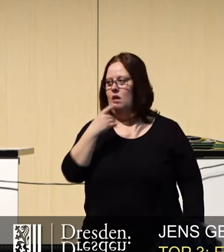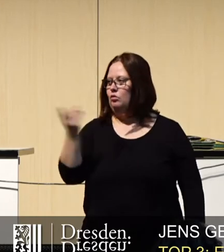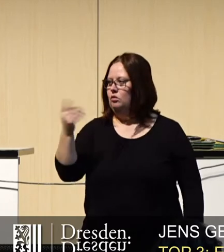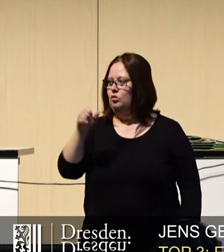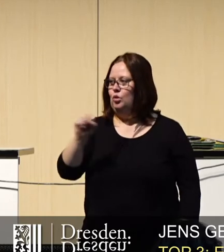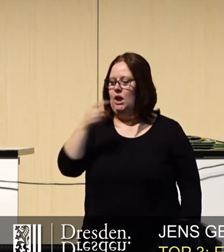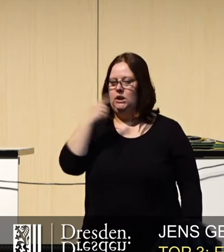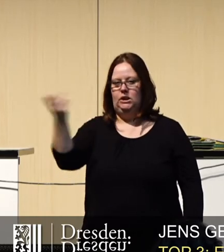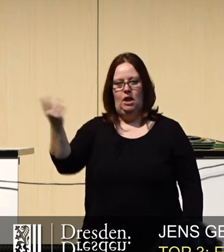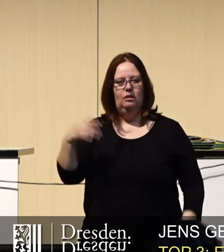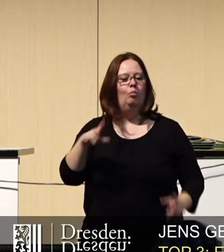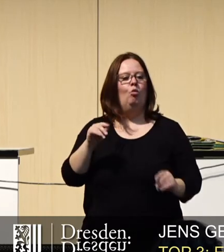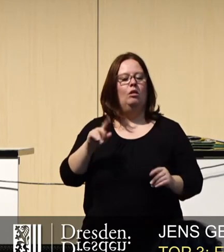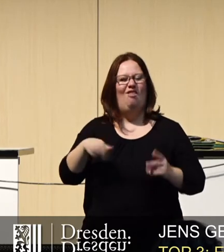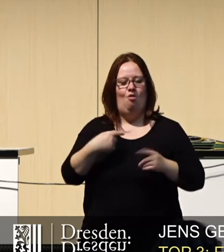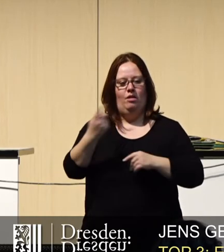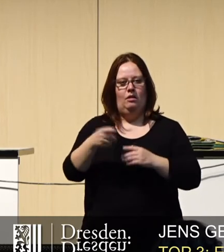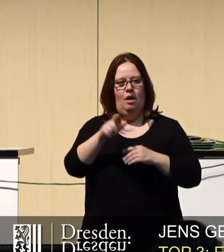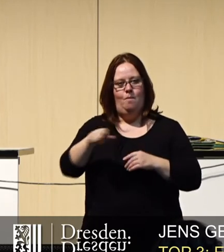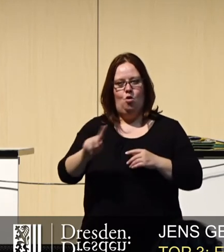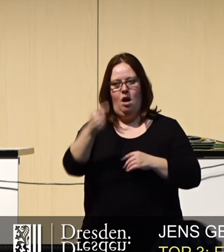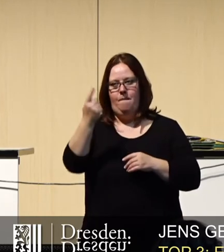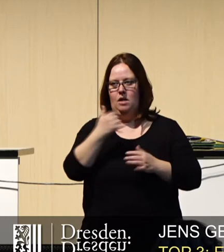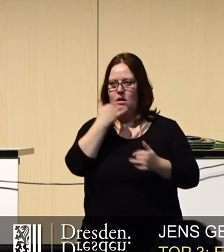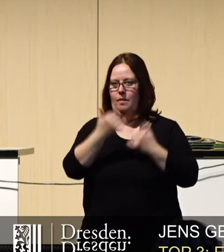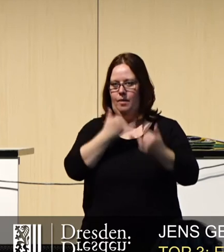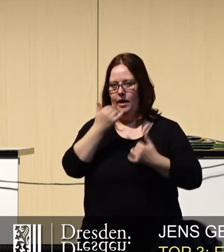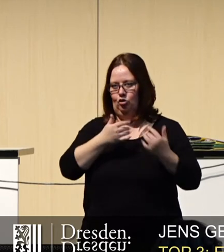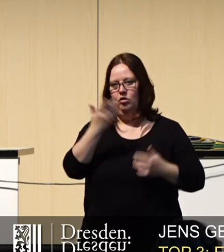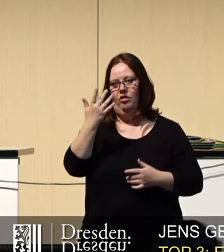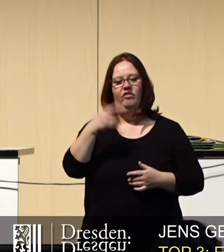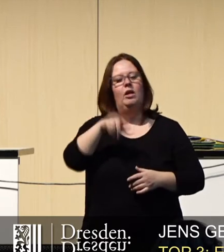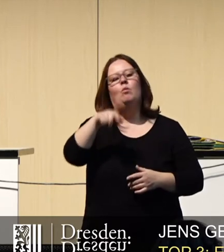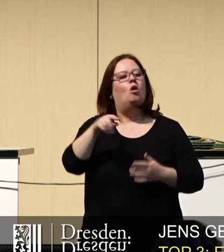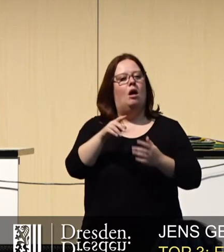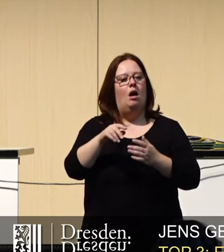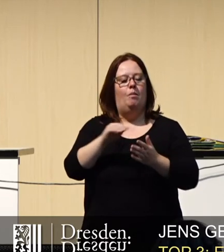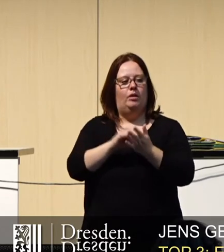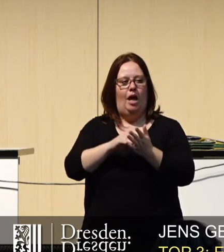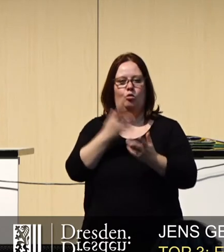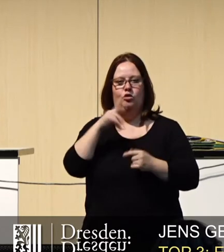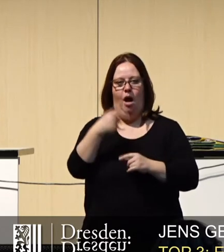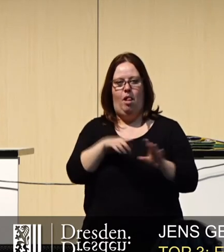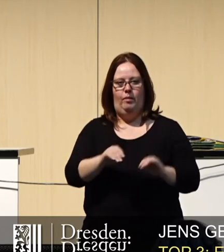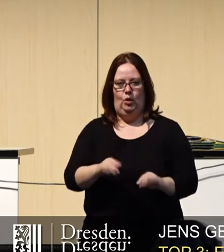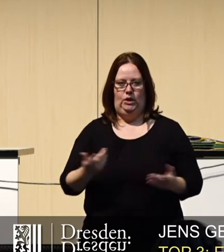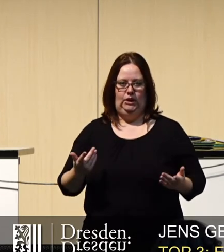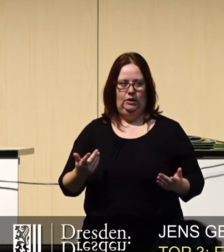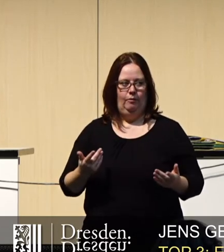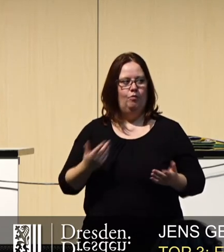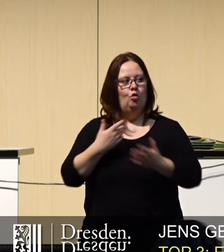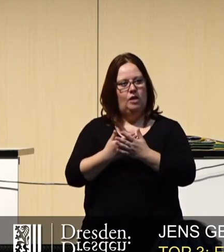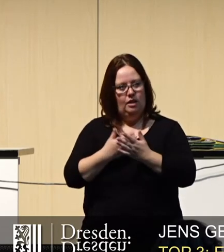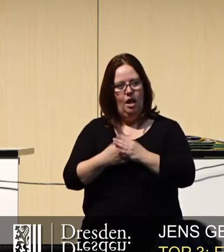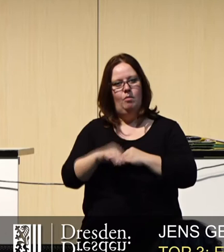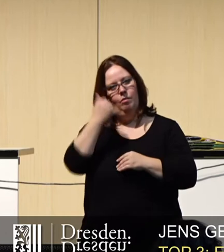Susanne hat es gesagt, dass am Ende der Bürgermeister berichten wird über die Bürgerbeteiligungssatzung. Und sie ist nie einmal angewandt worden. Aus